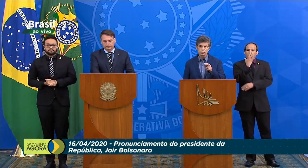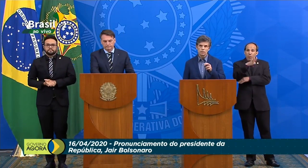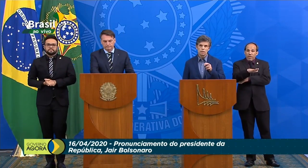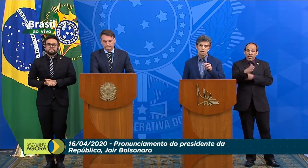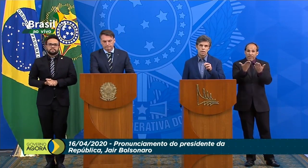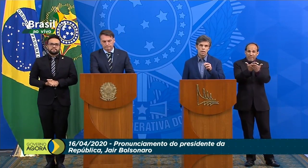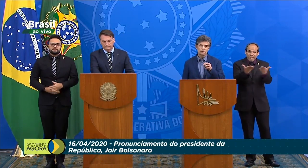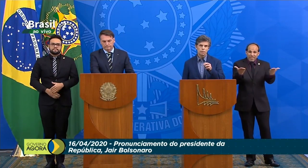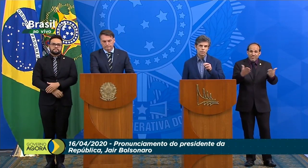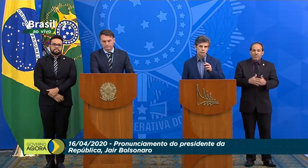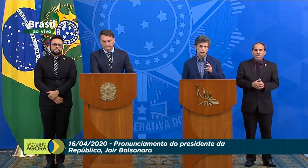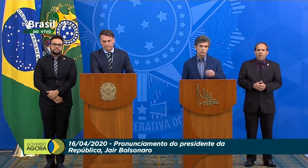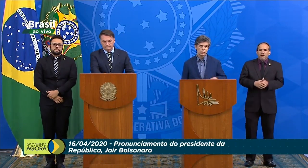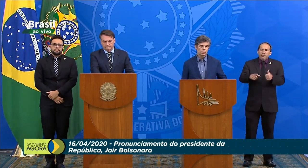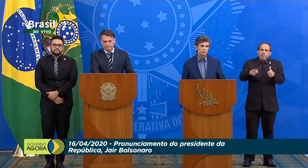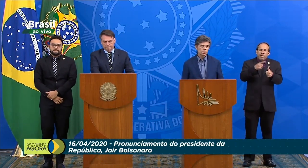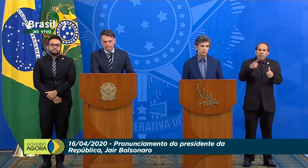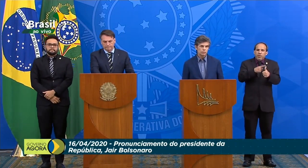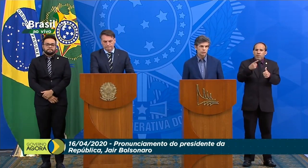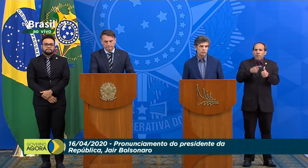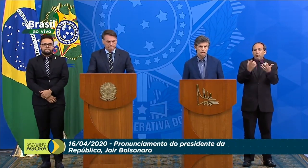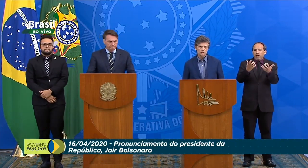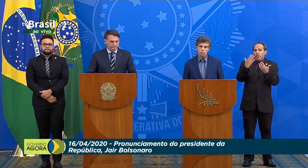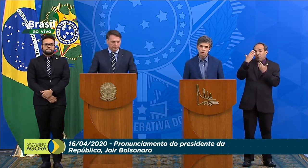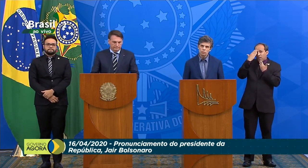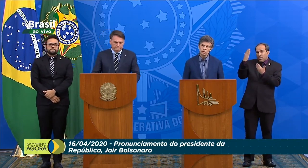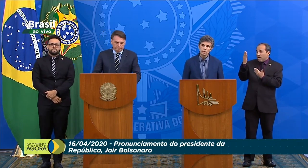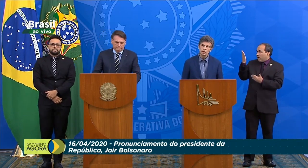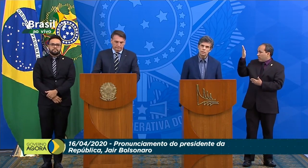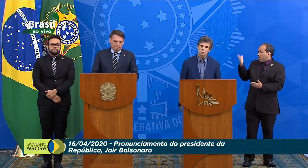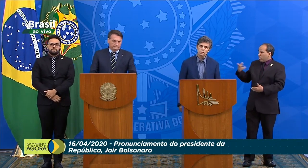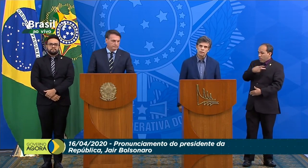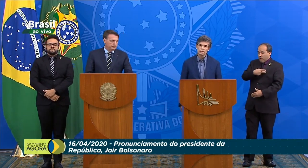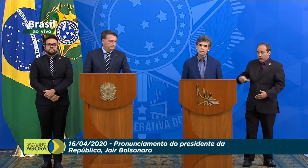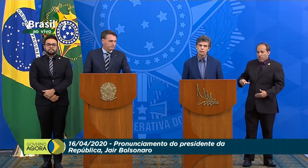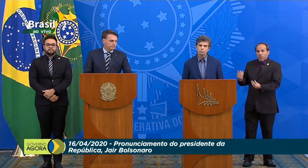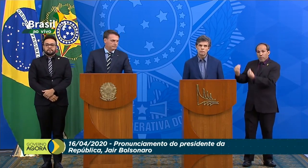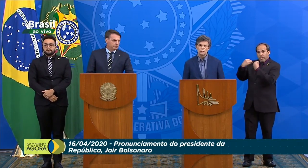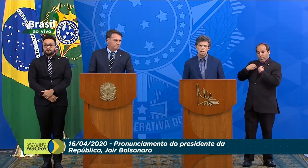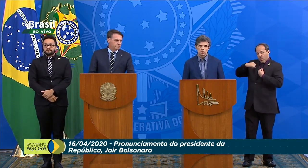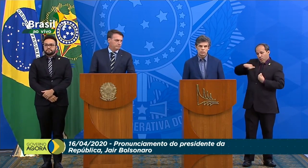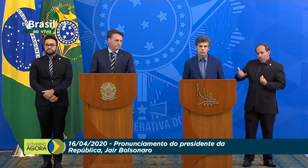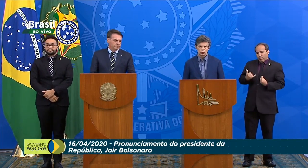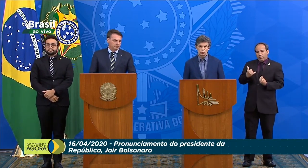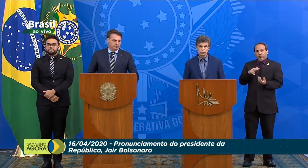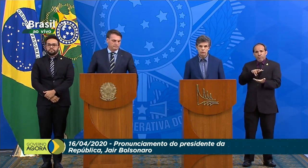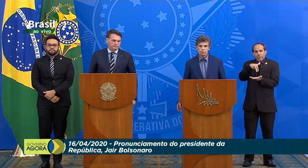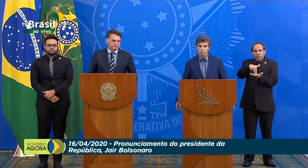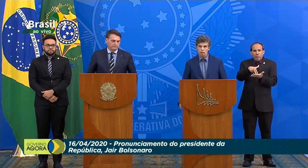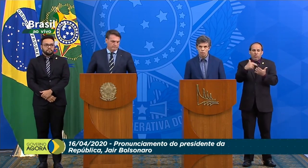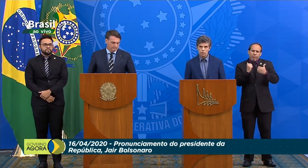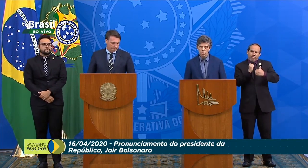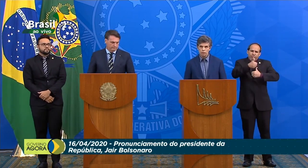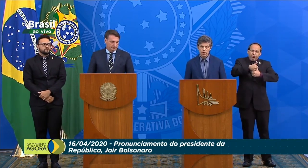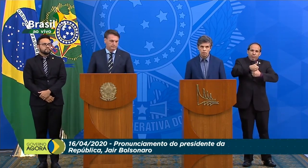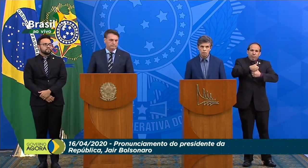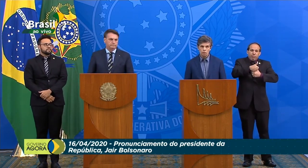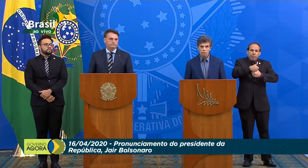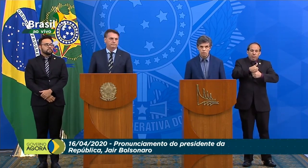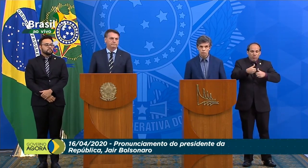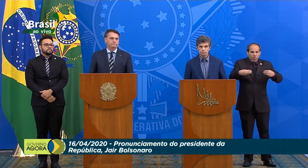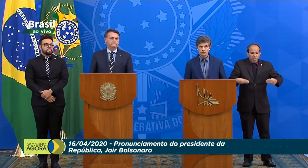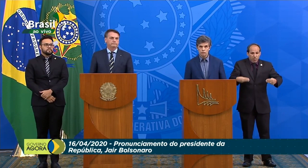tarde. Primeiro, eu quero agradecer ao presidente a oportunidade de estar aqui, de assumir o